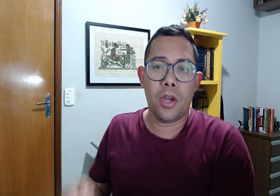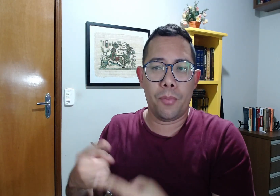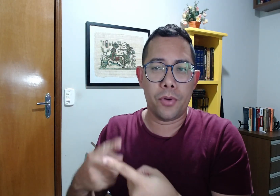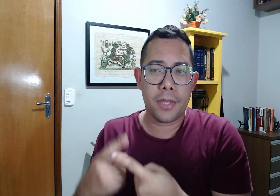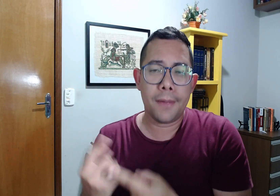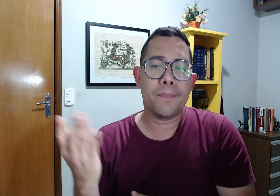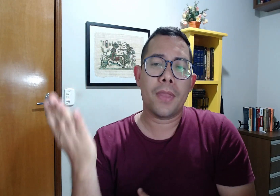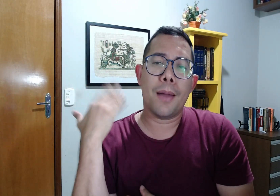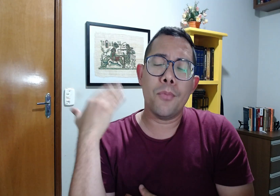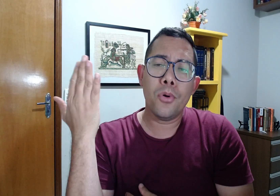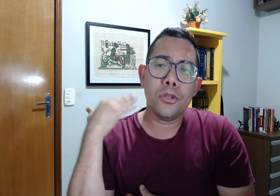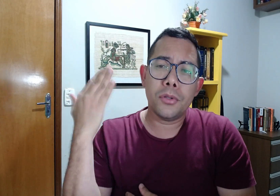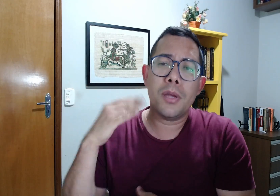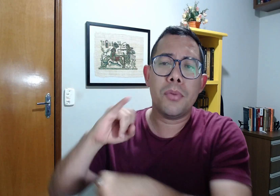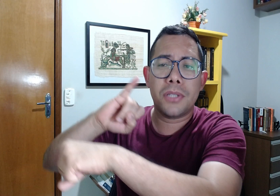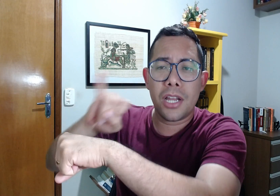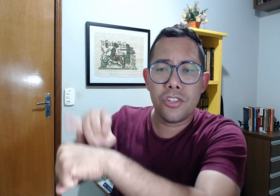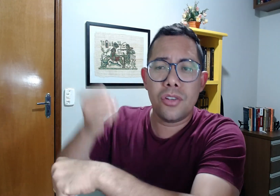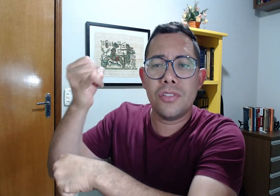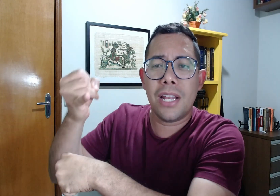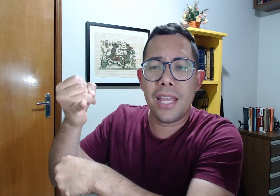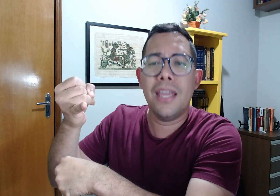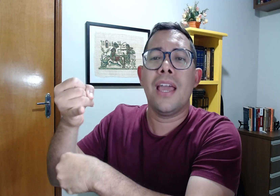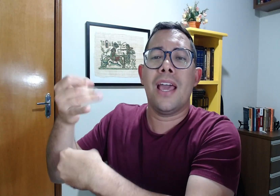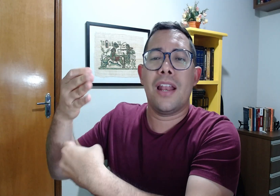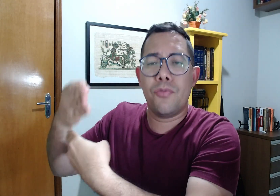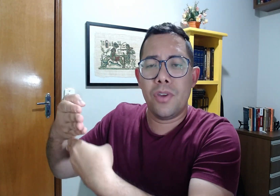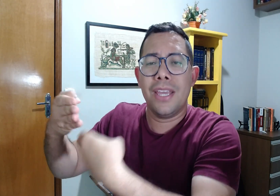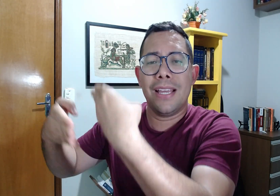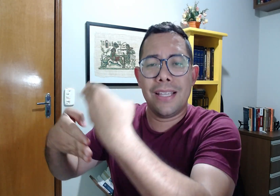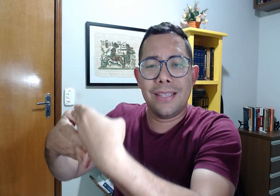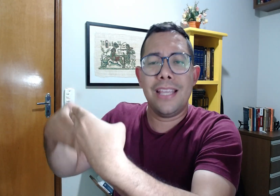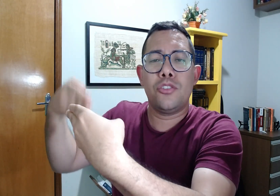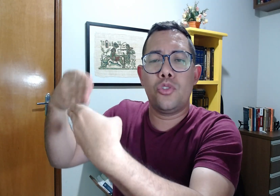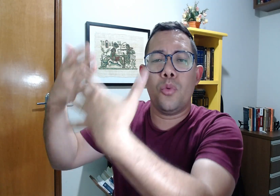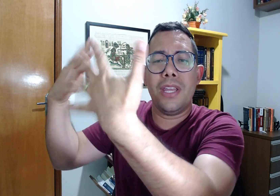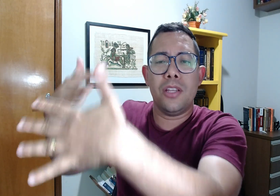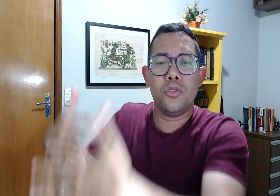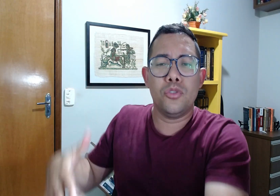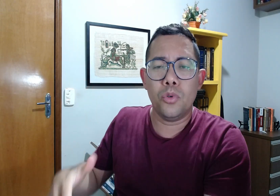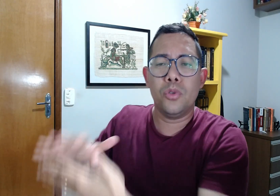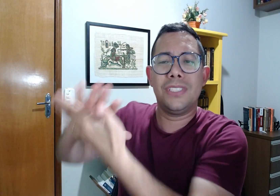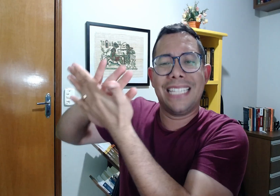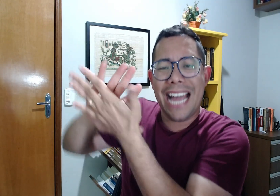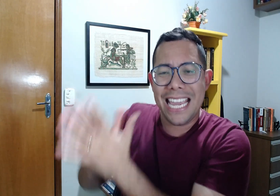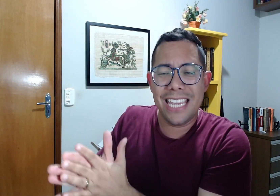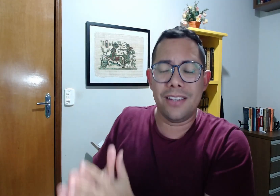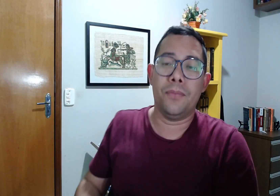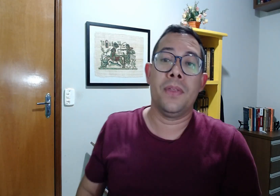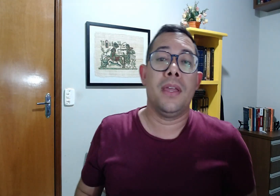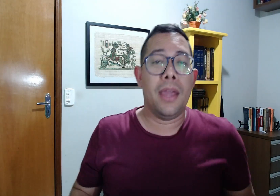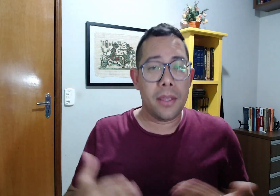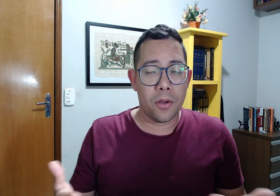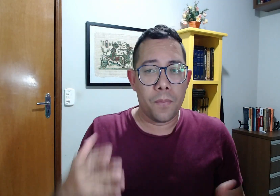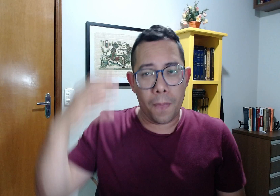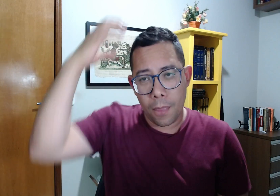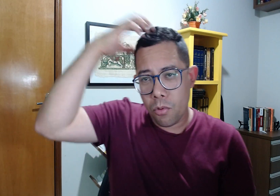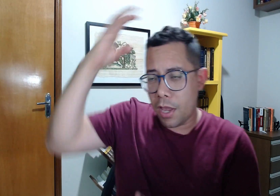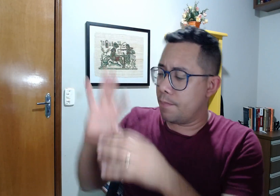Porque, há muito tempo atrás, Jerusalém foi destruída e os muros caíram. Então, o rei